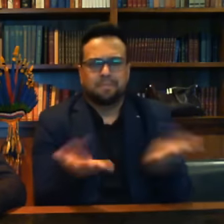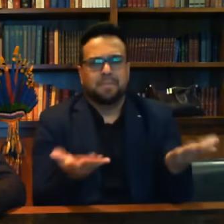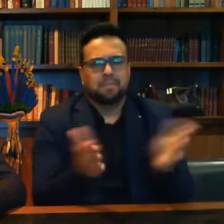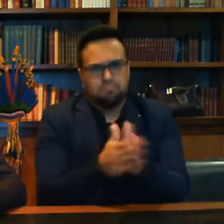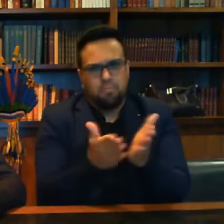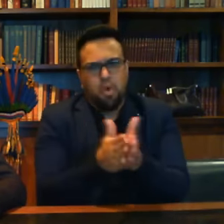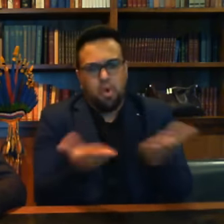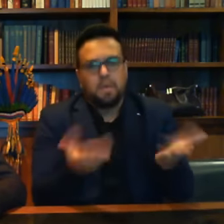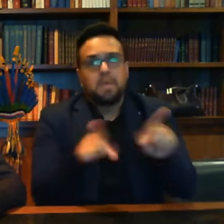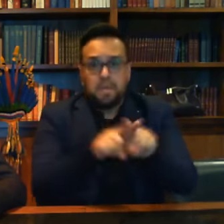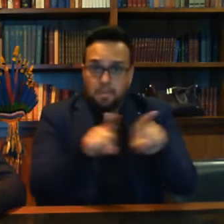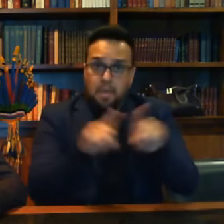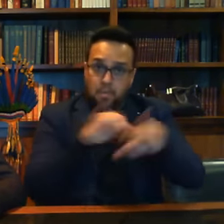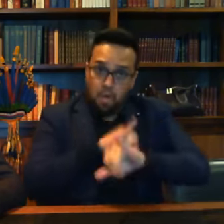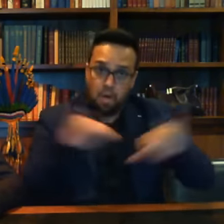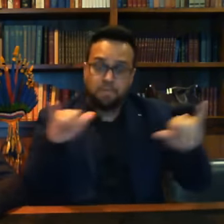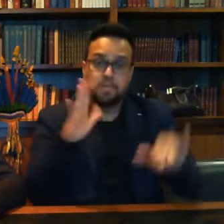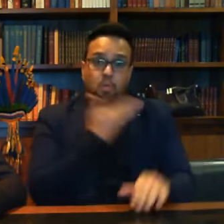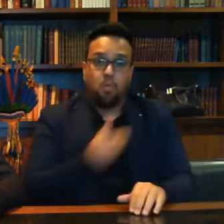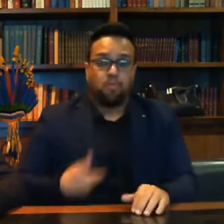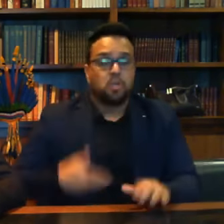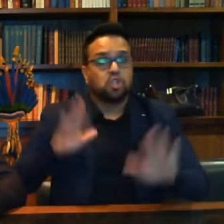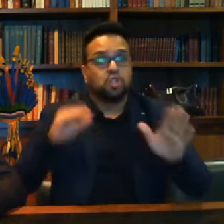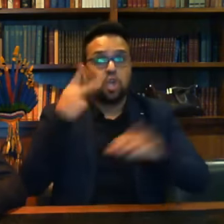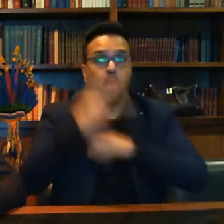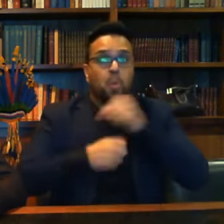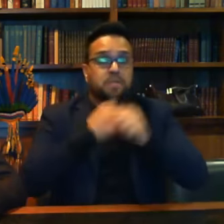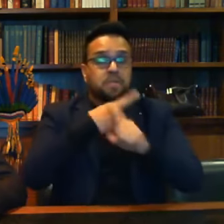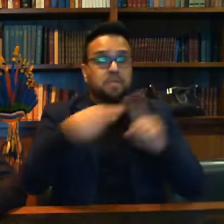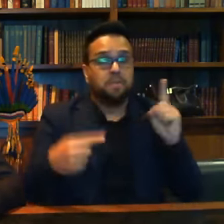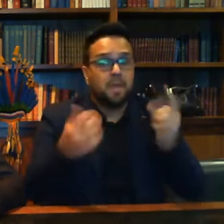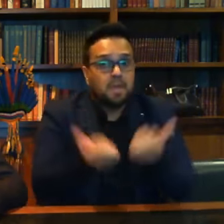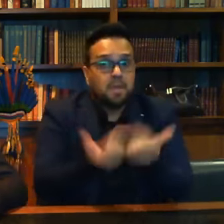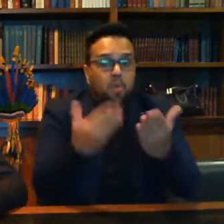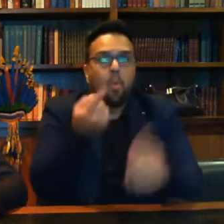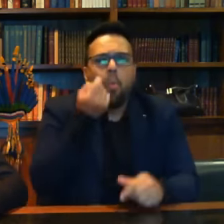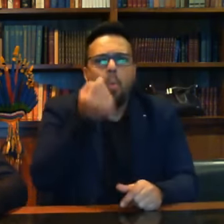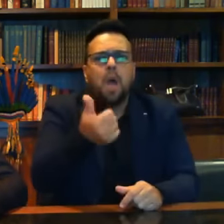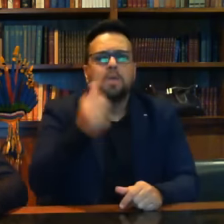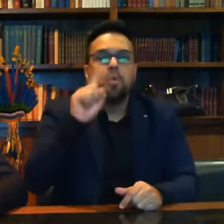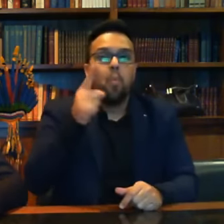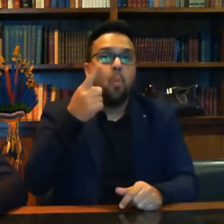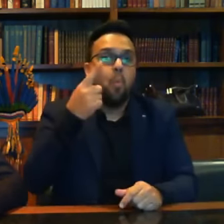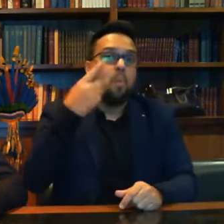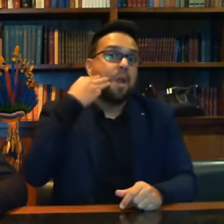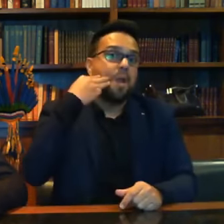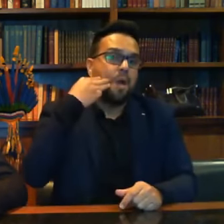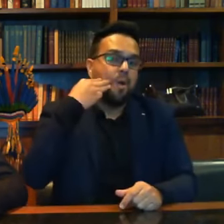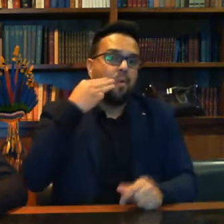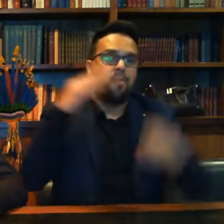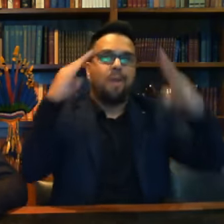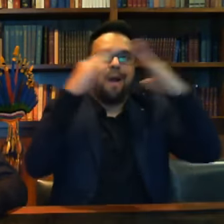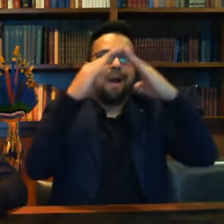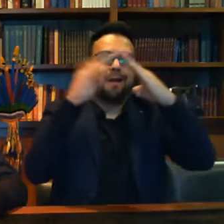também que o nosso governo entregou, em dois anos e meio, quase um milhão de residências pelo Brasil.